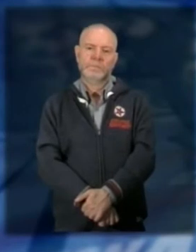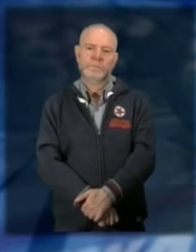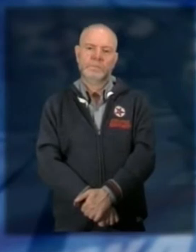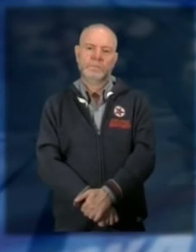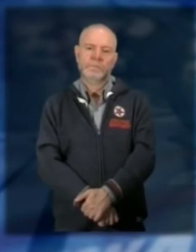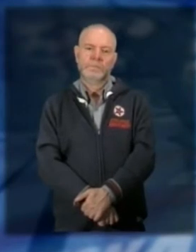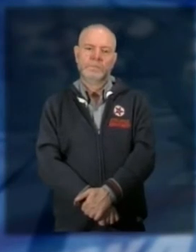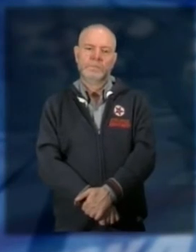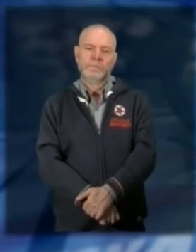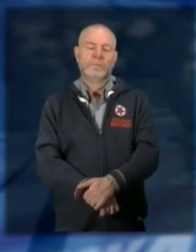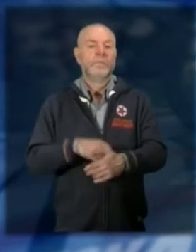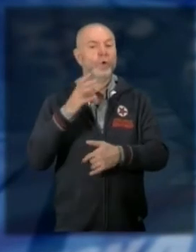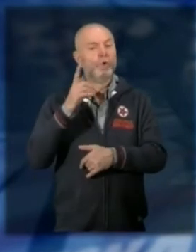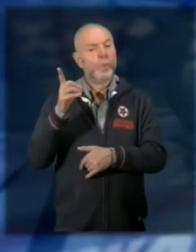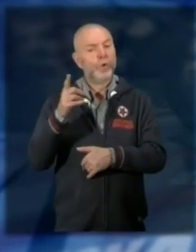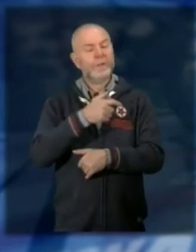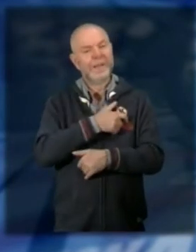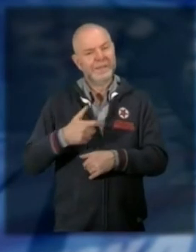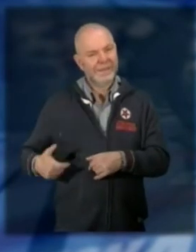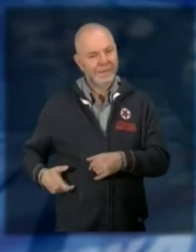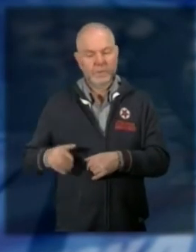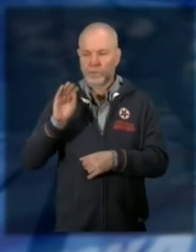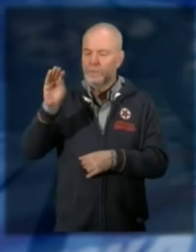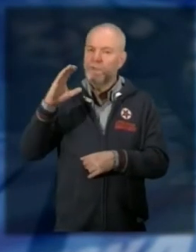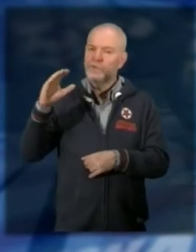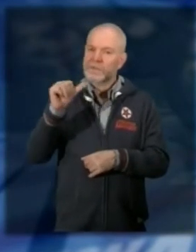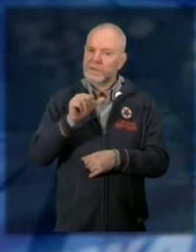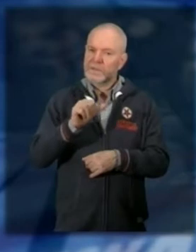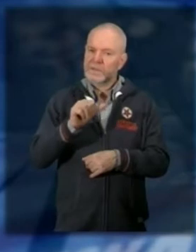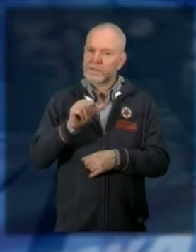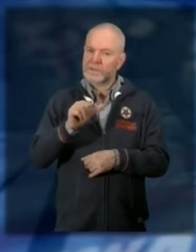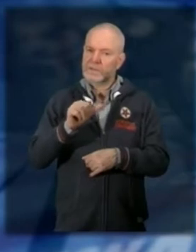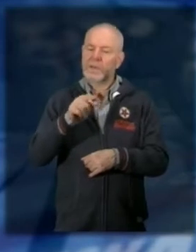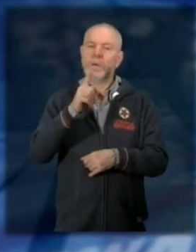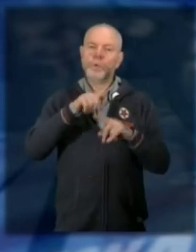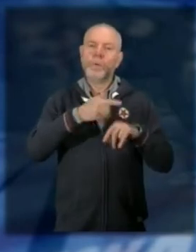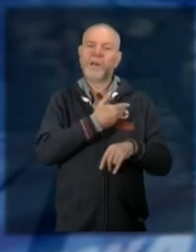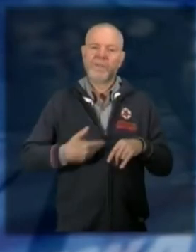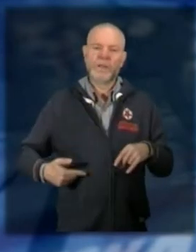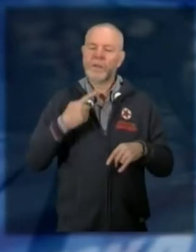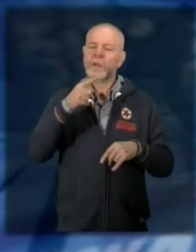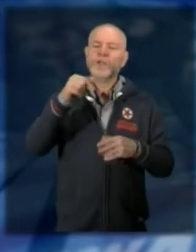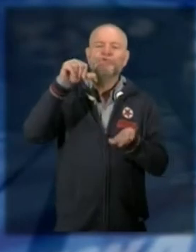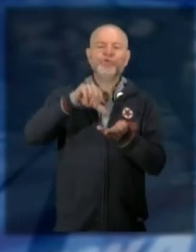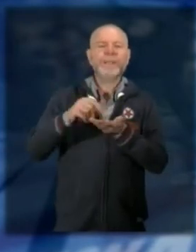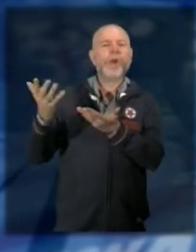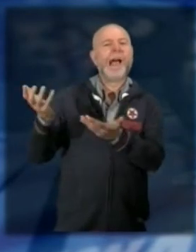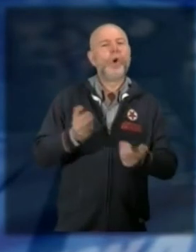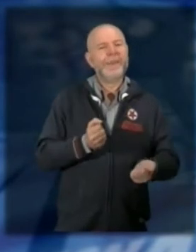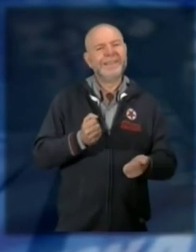il sindaco di Domodossola chiede al CIS e al prefetto di chiudere il centro di accoglienza al numero 4 di via Giovanni XXIII